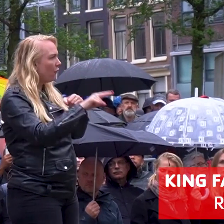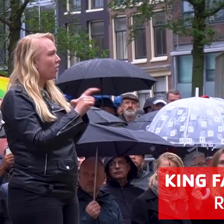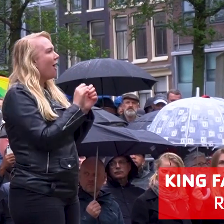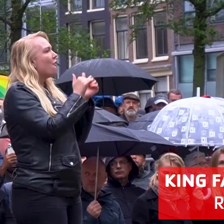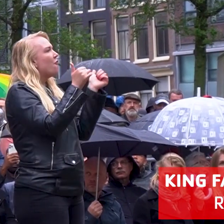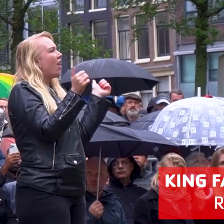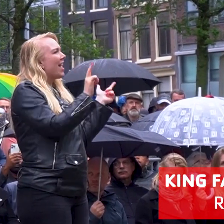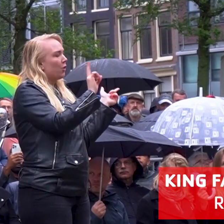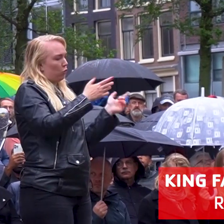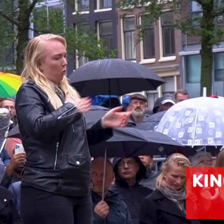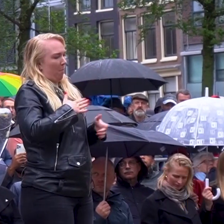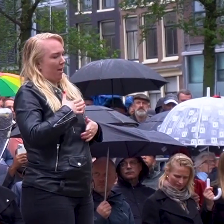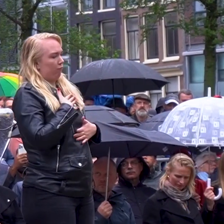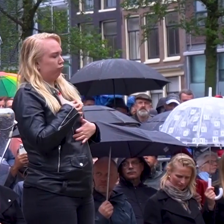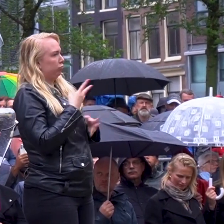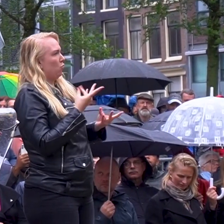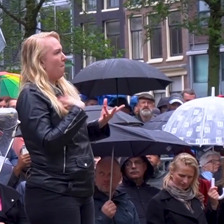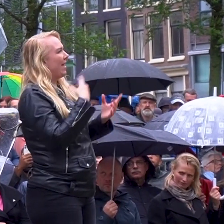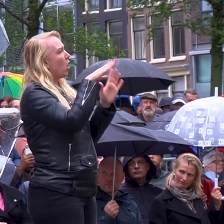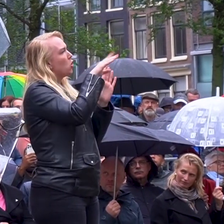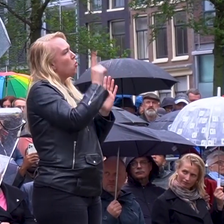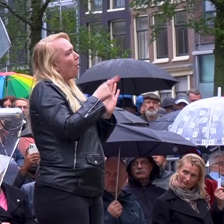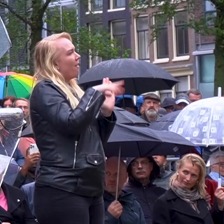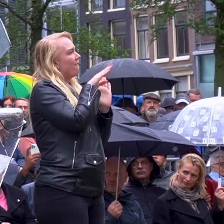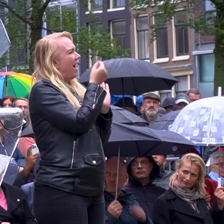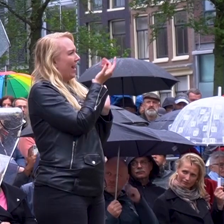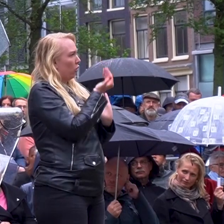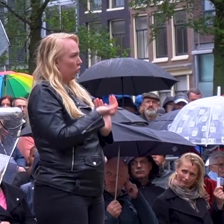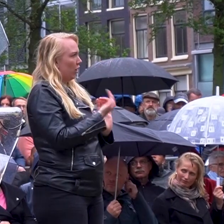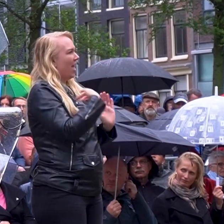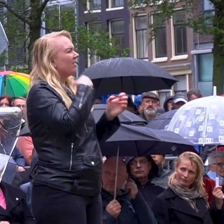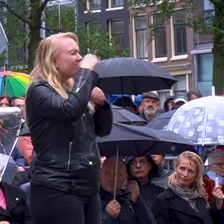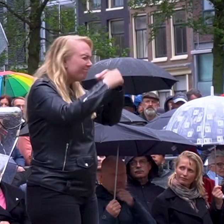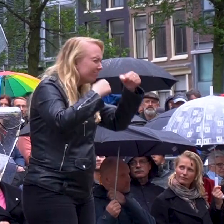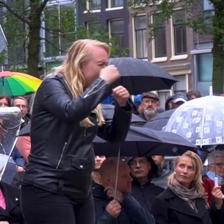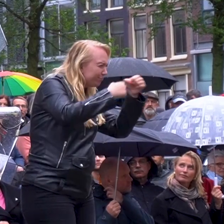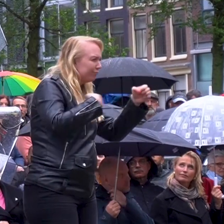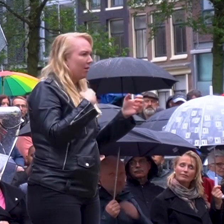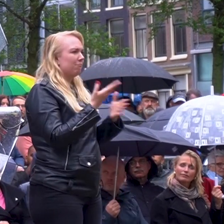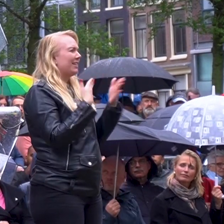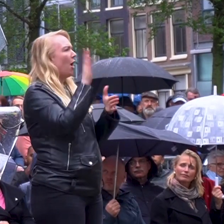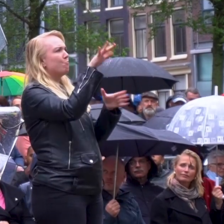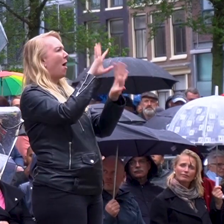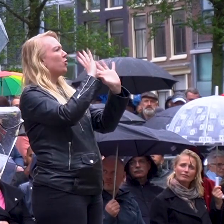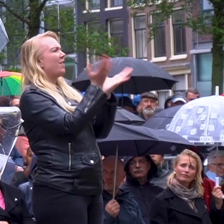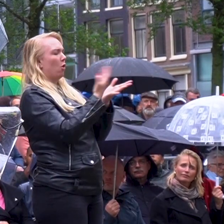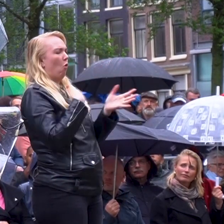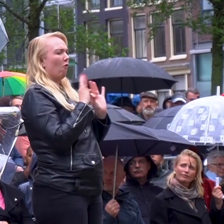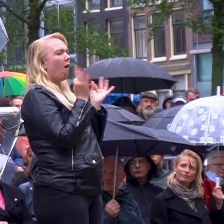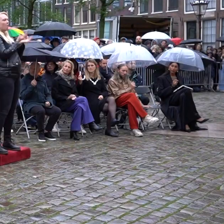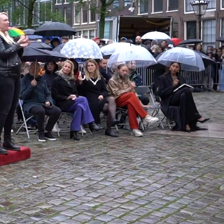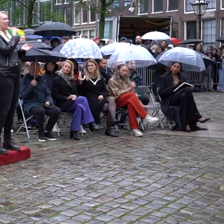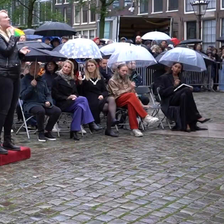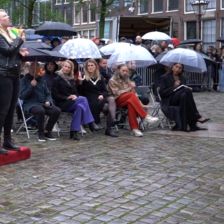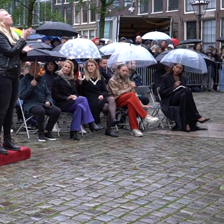Van vrijheid tot in mijn geaardheid, tot vrijheid in mijn normen en waarden. Hier heb ik voor gestreden, ongeacht wat de buitenwereld of mijn familie hiervan